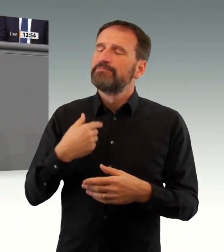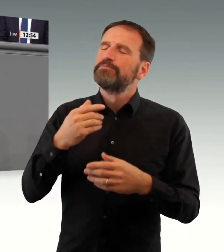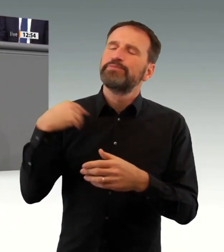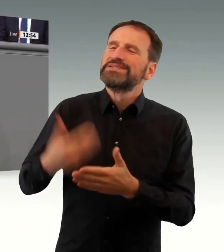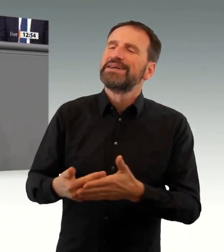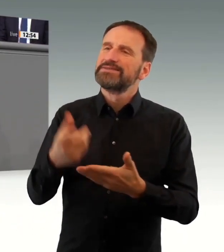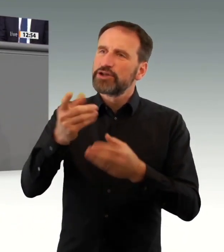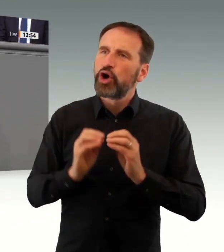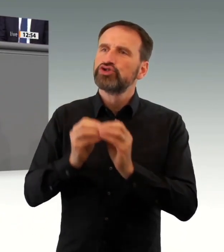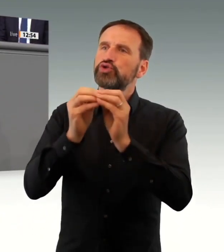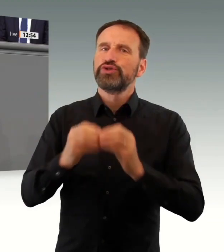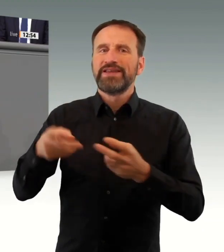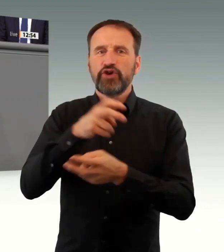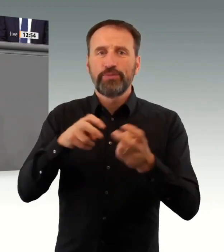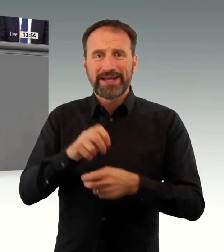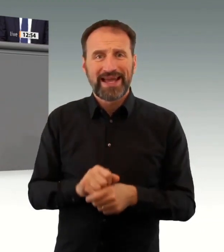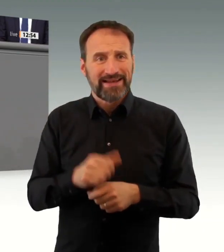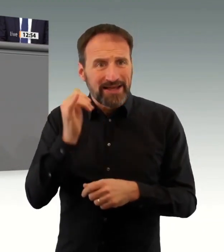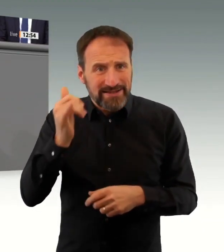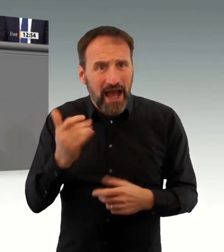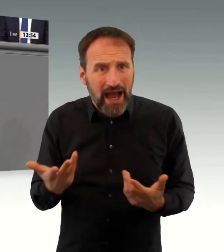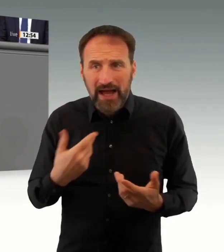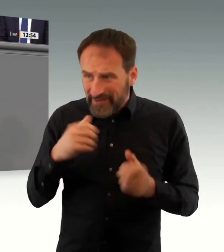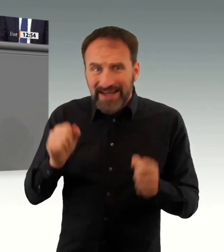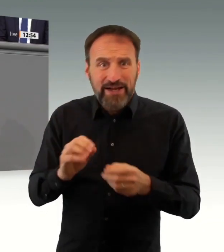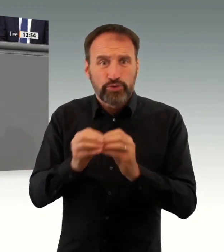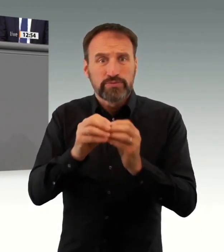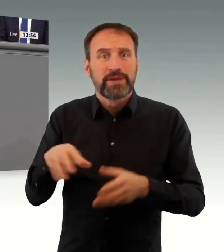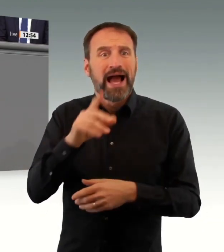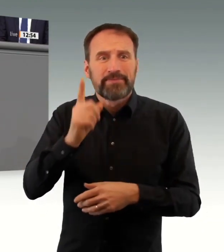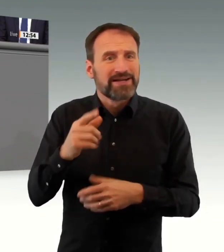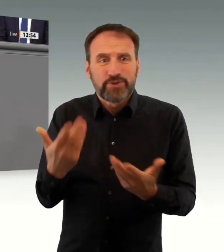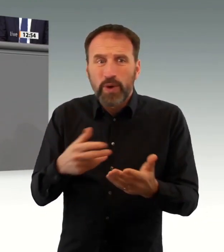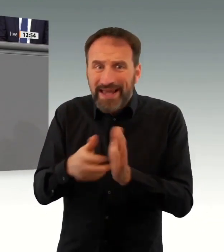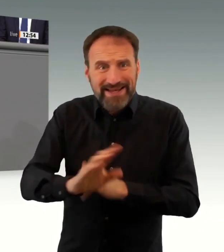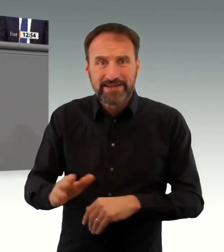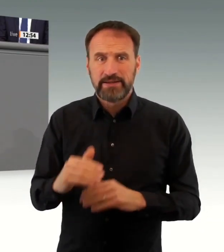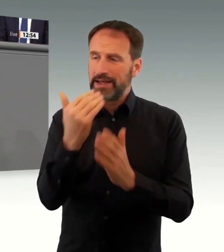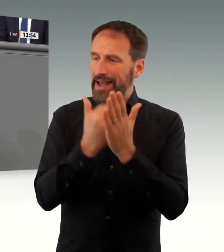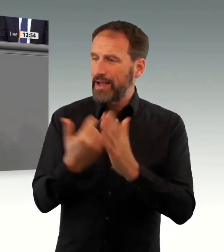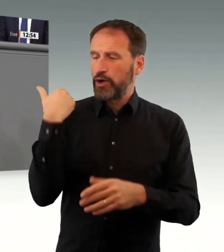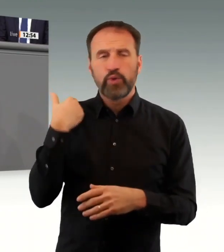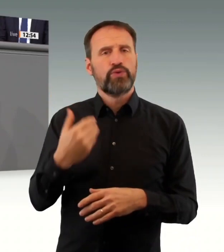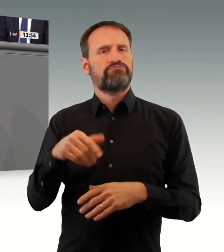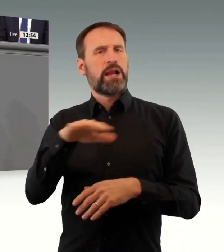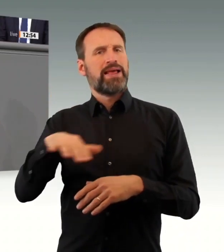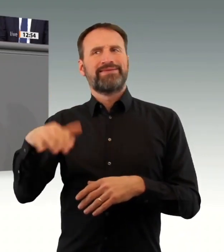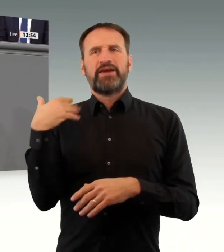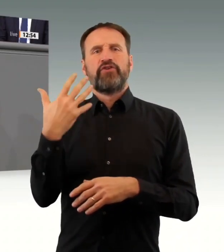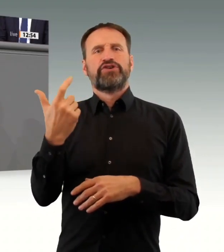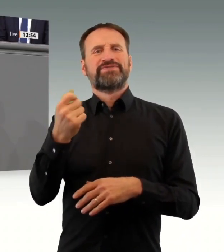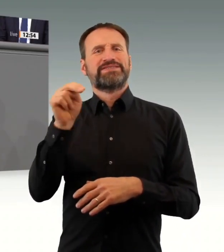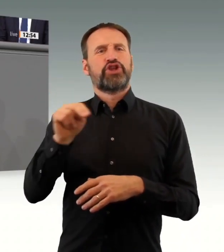würde letztlich die Sache rund machen. Herr Frey, erlauben Sie eine Zwischenfrage oder Zwischenbemerkung aus der AfD